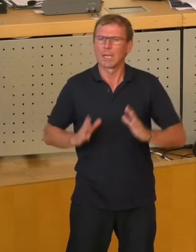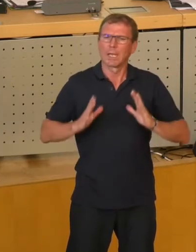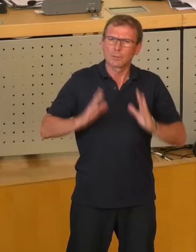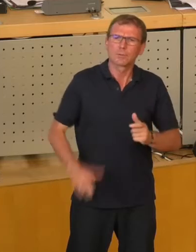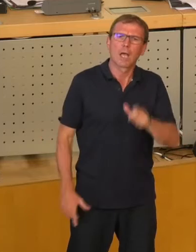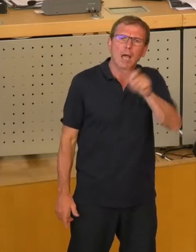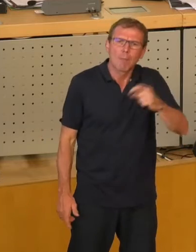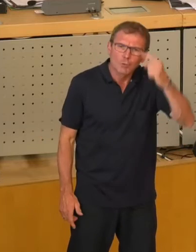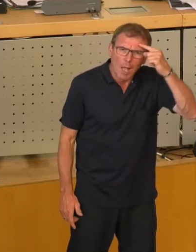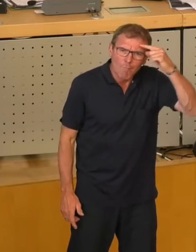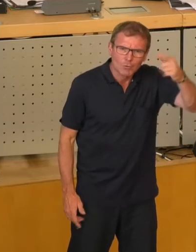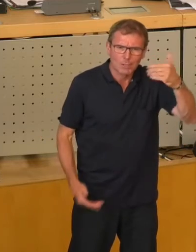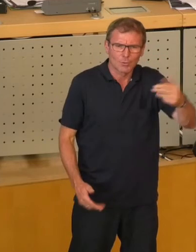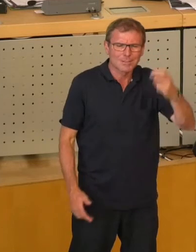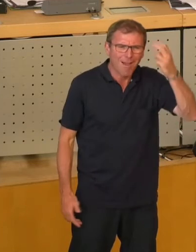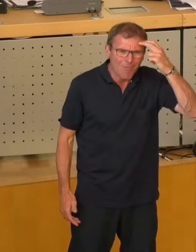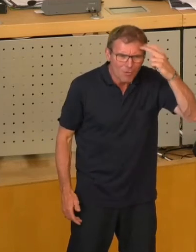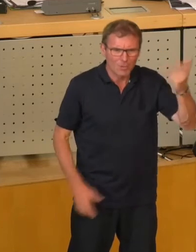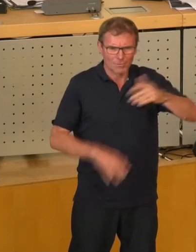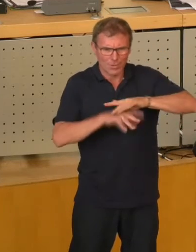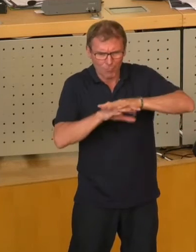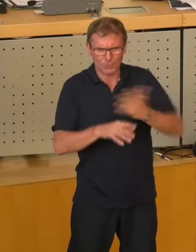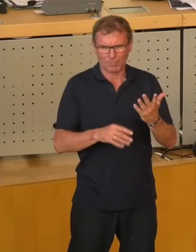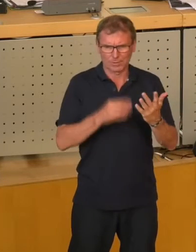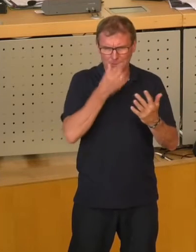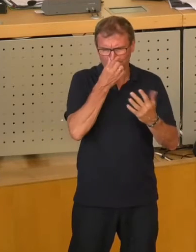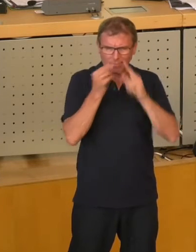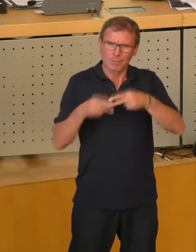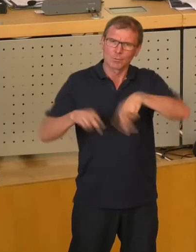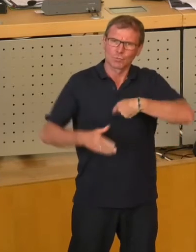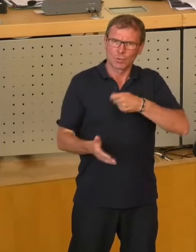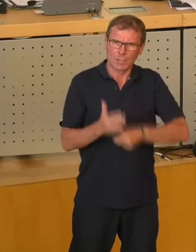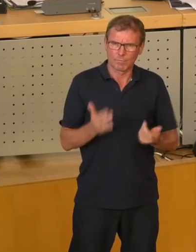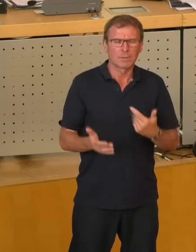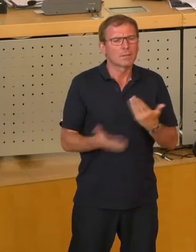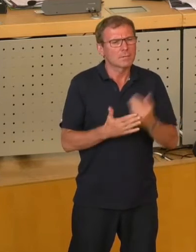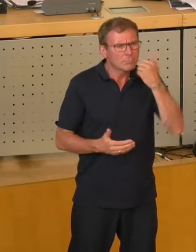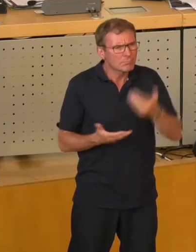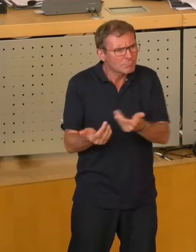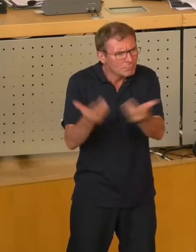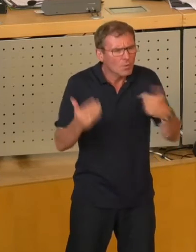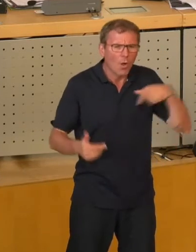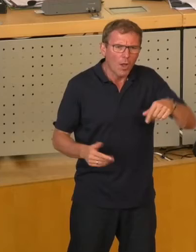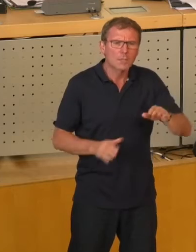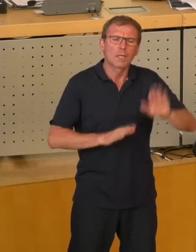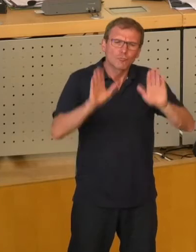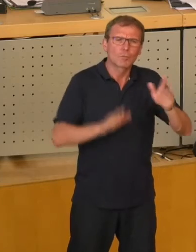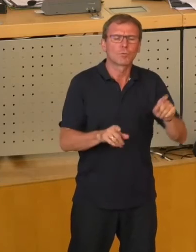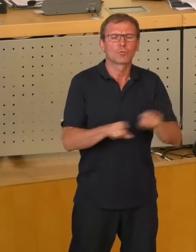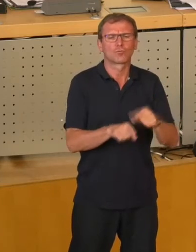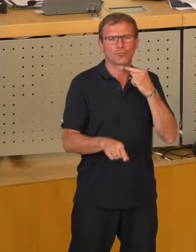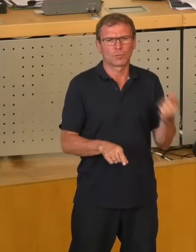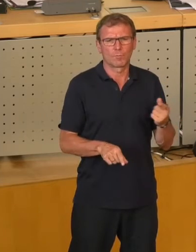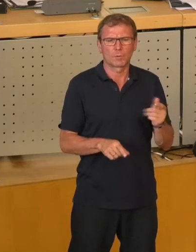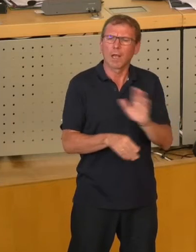Menschenverstand. Das ist vernünftiges Wirtschaften, meine Damen und Herren. Und deshalb werbe ich dafür, stimmen wir heute zu, bringen